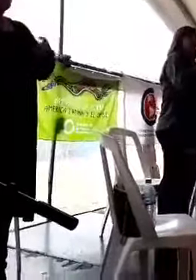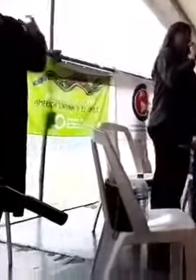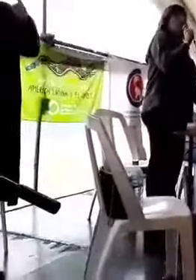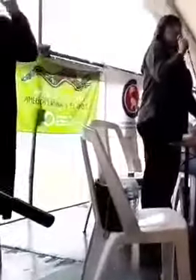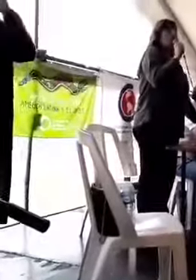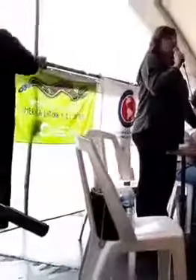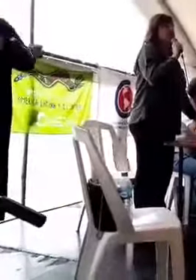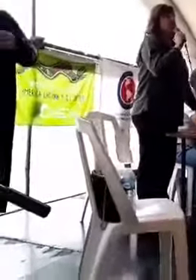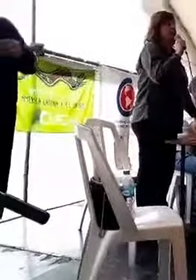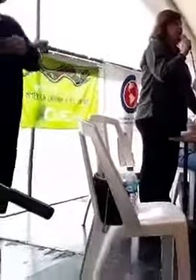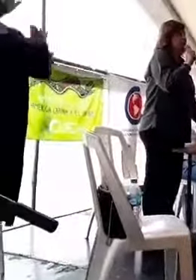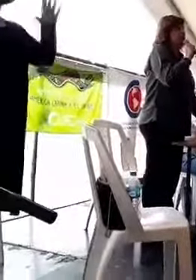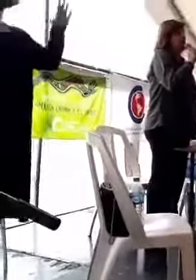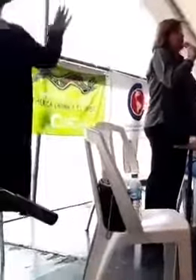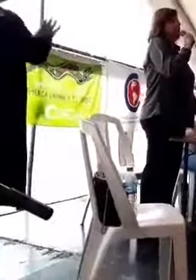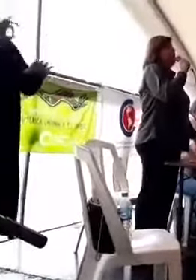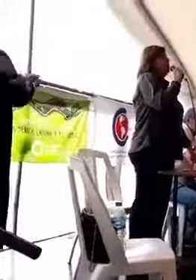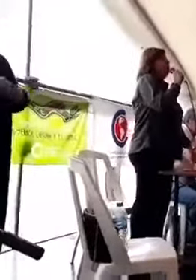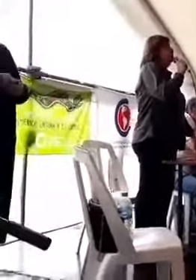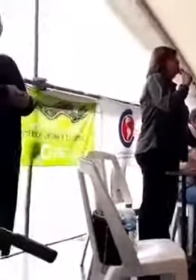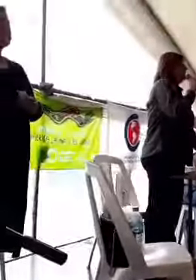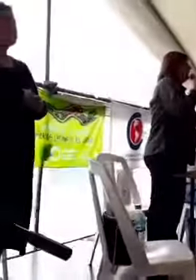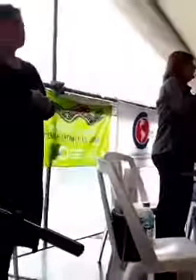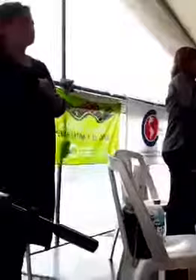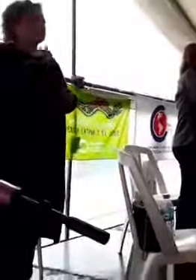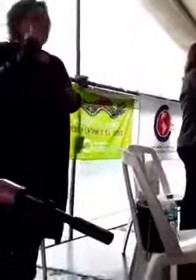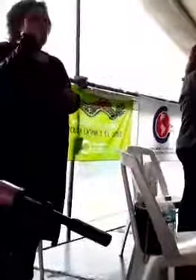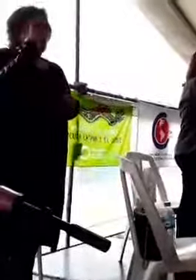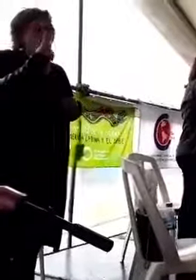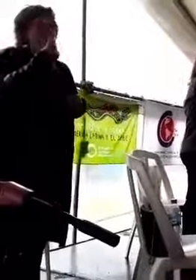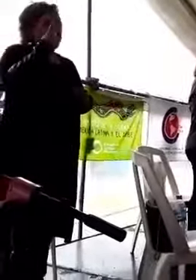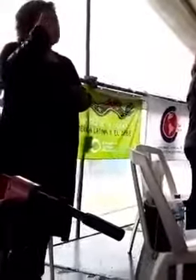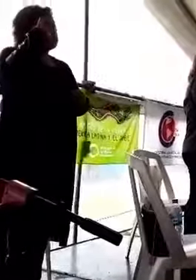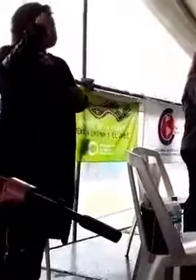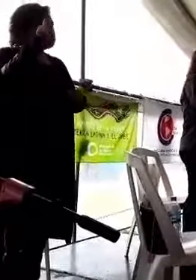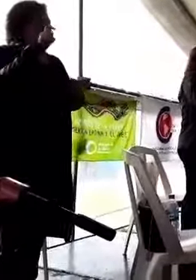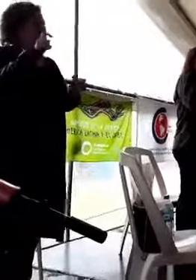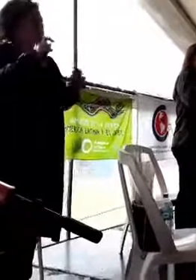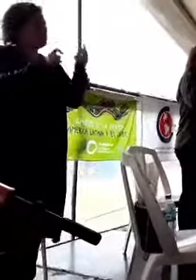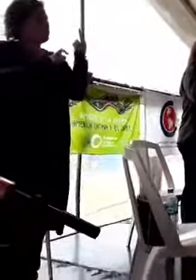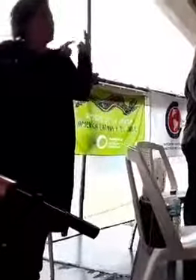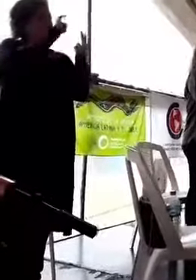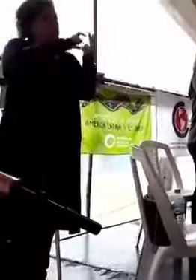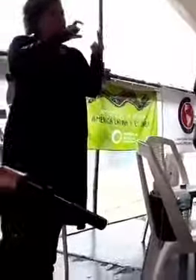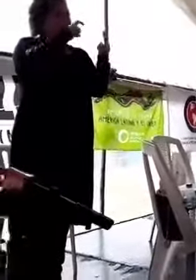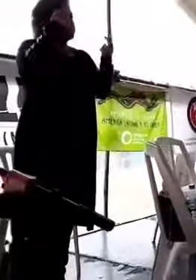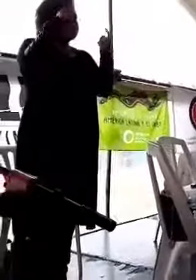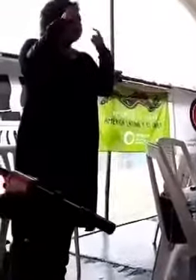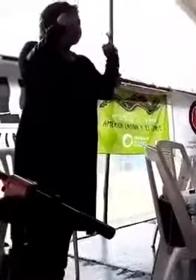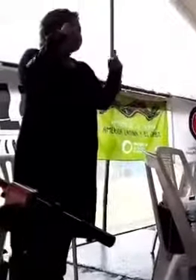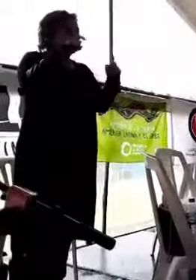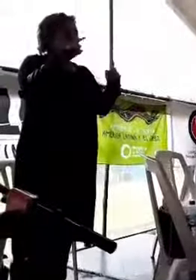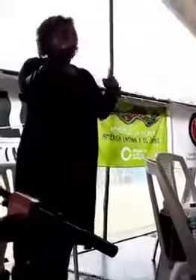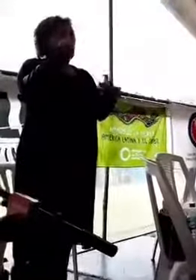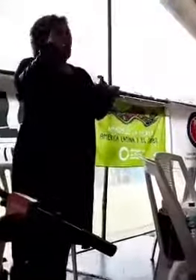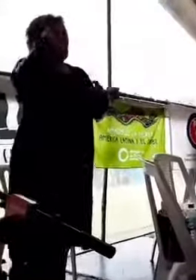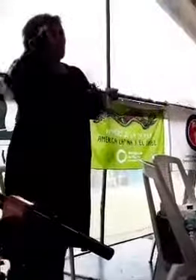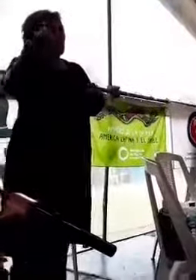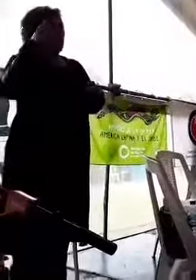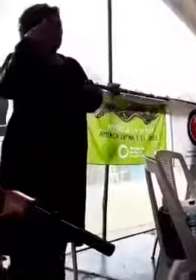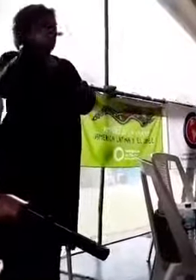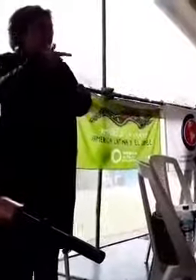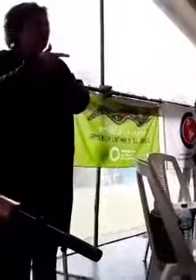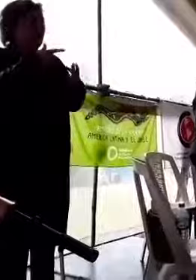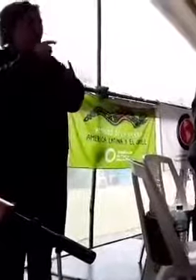em 90, 1990, por uma iniciativa de duas pessoas, uma das elas, o